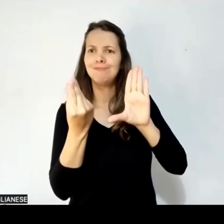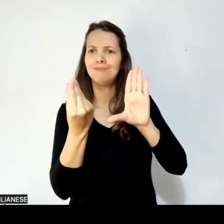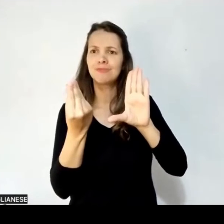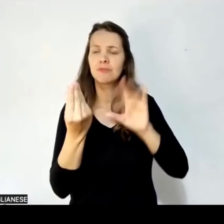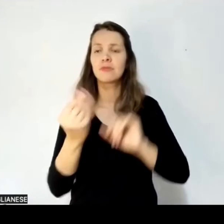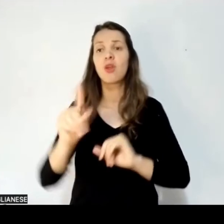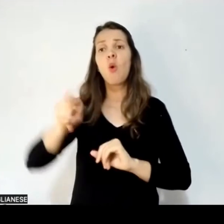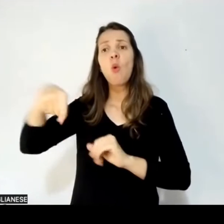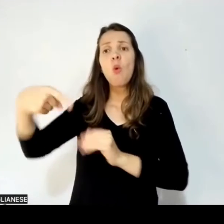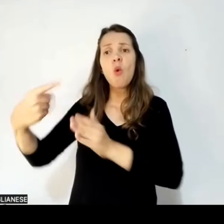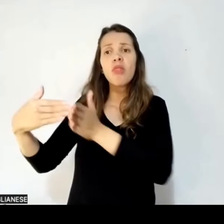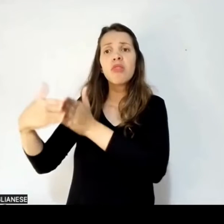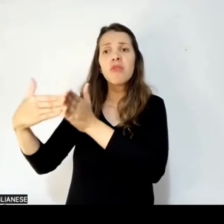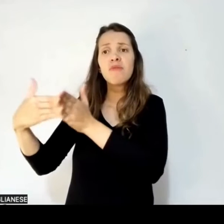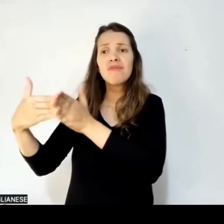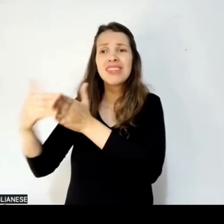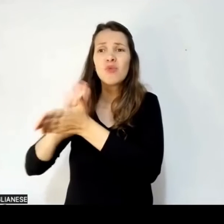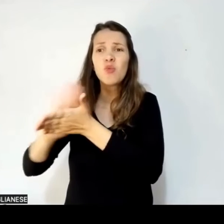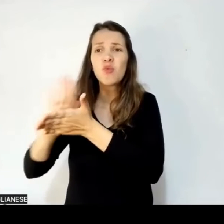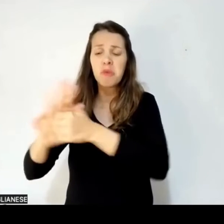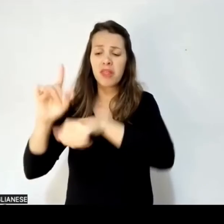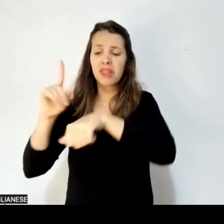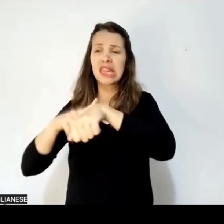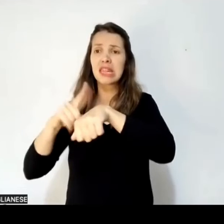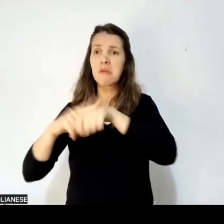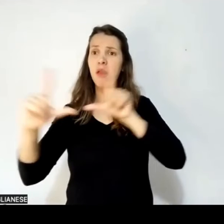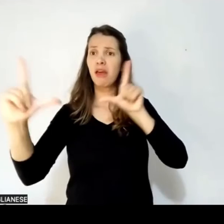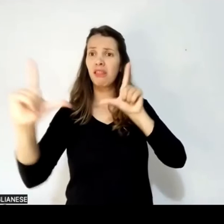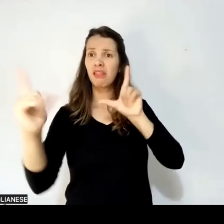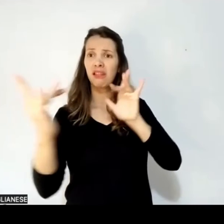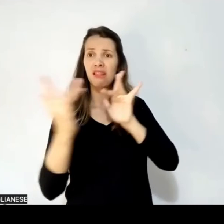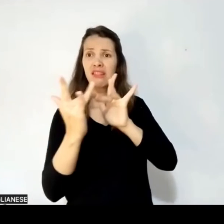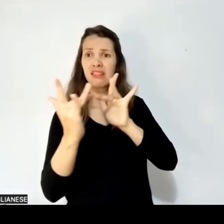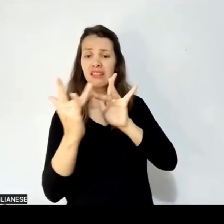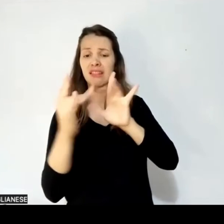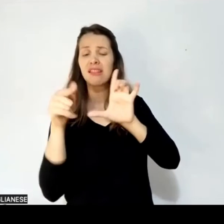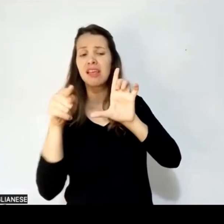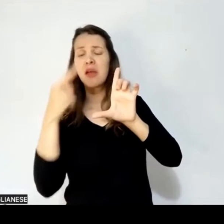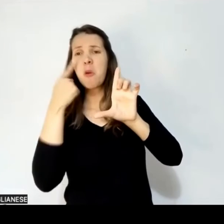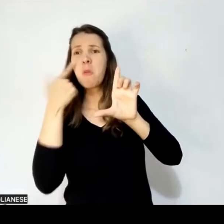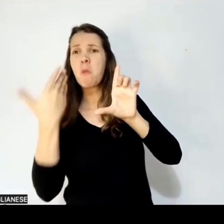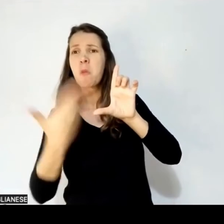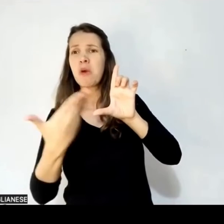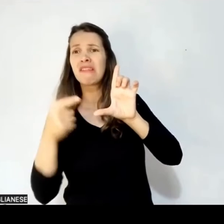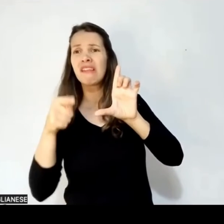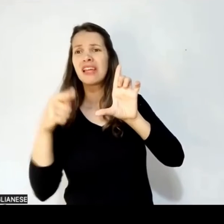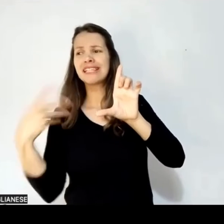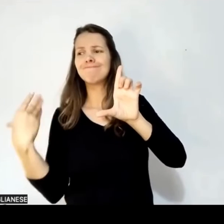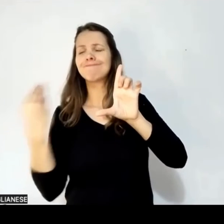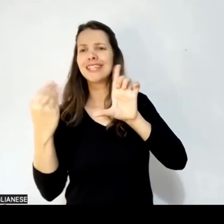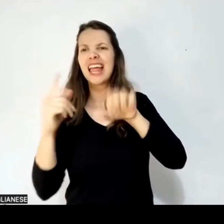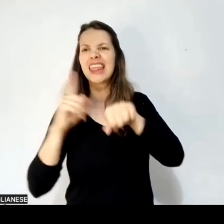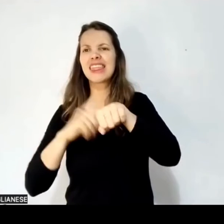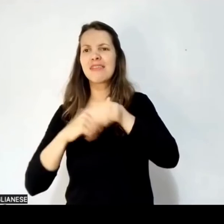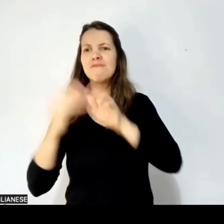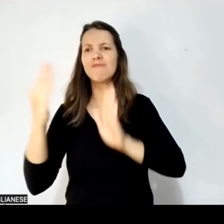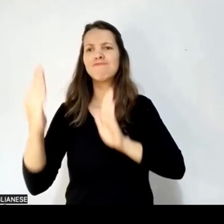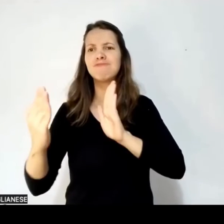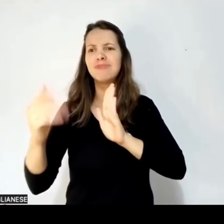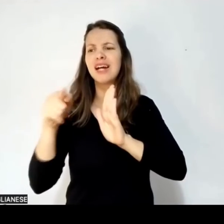que impone la virtualidad. Esto dio cuenta de la heterogeneidad al interior del